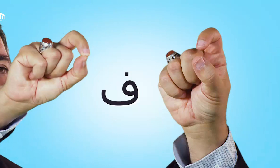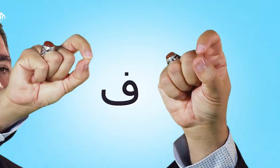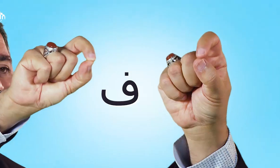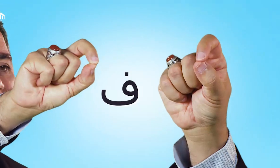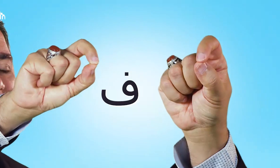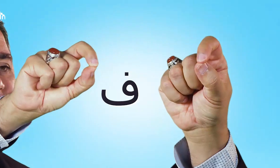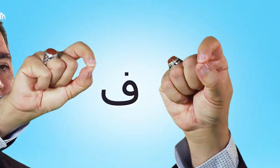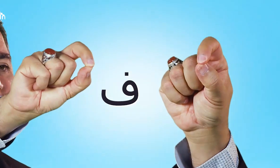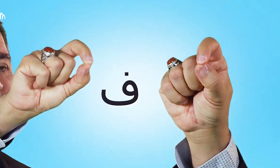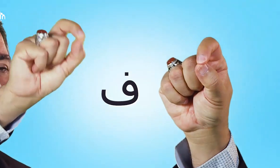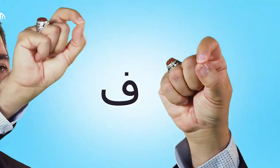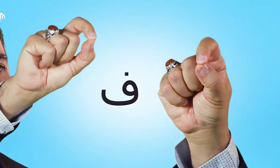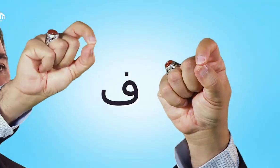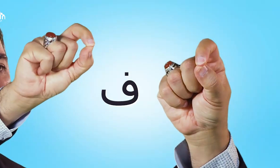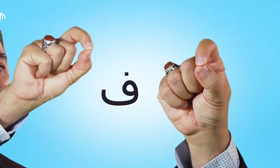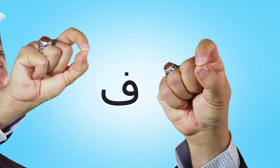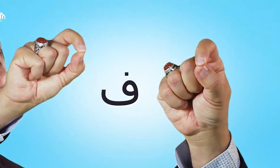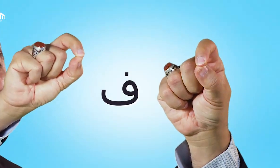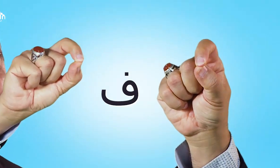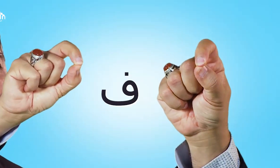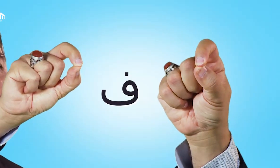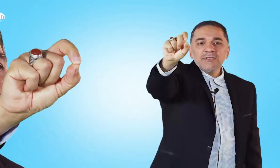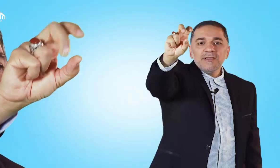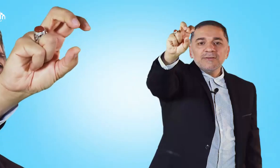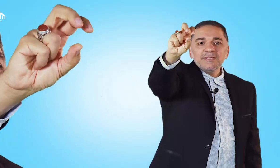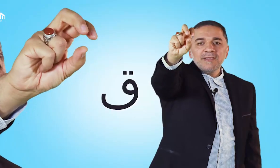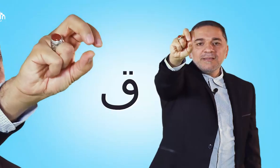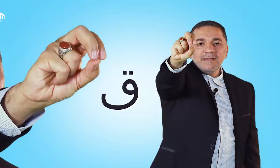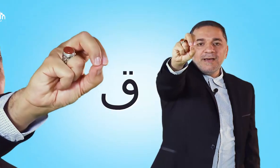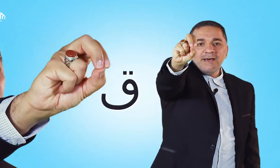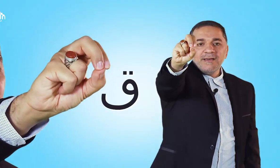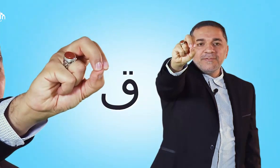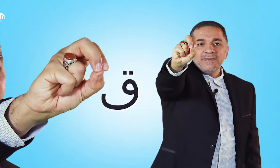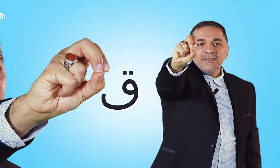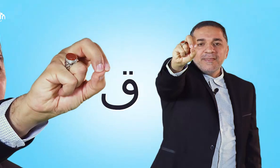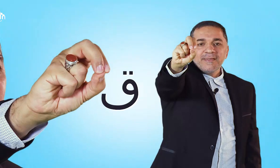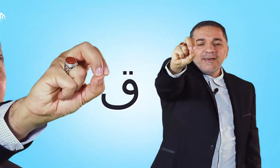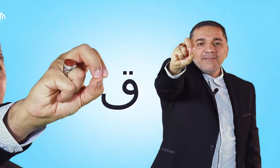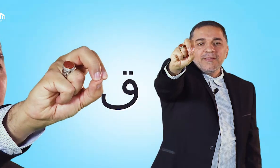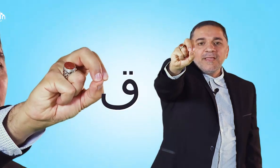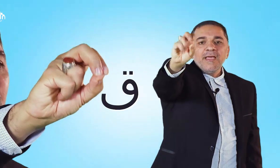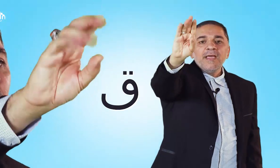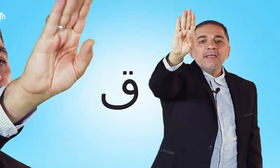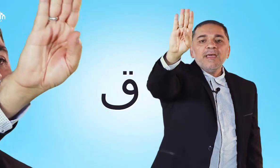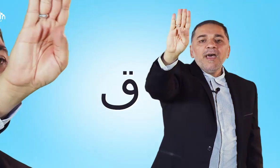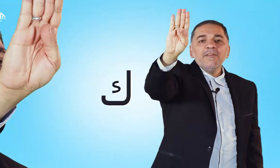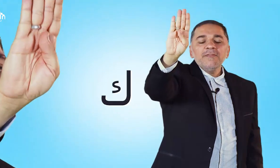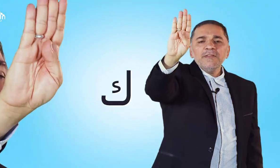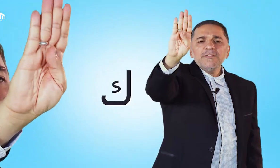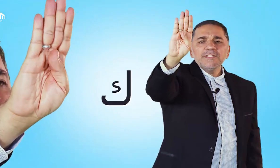نقطة واحدة فا والقاف كم نقطة؟ نقطتين قاف قاف كاف نفس